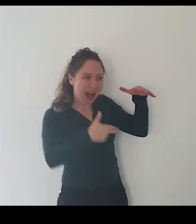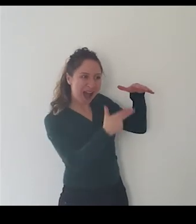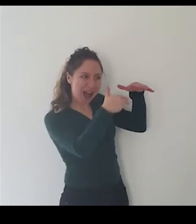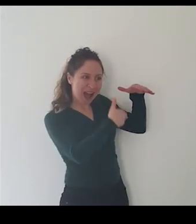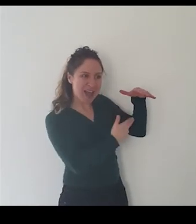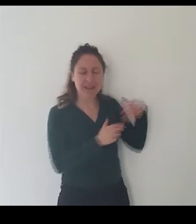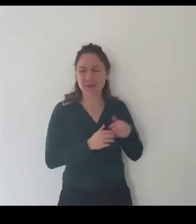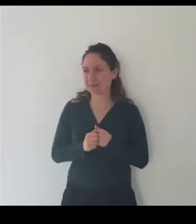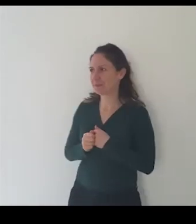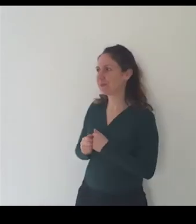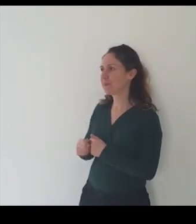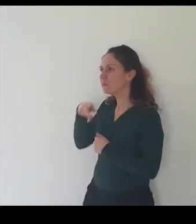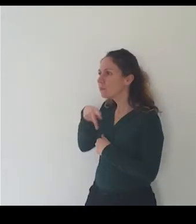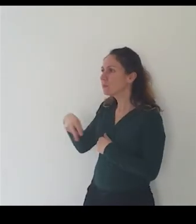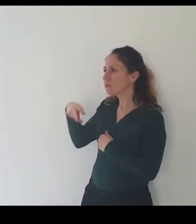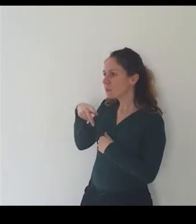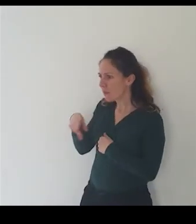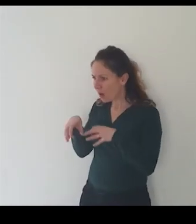viene avanti fatti sotto